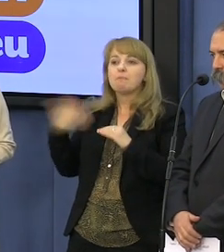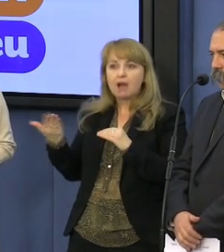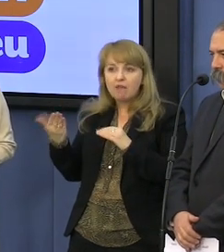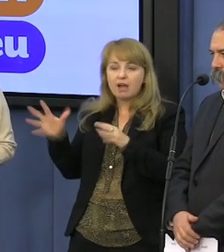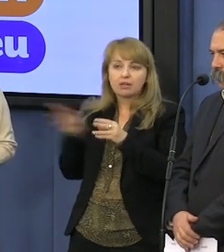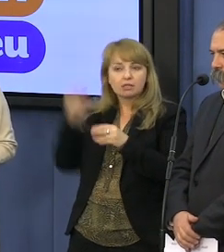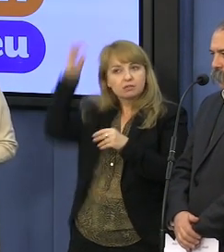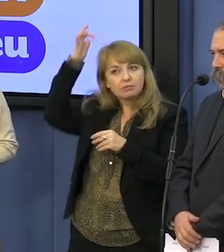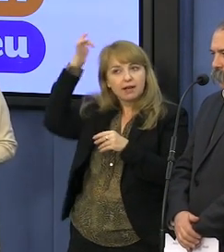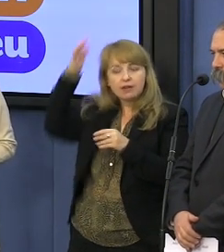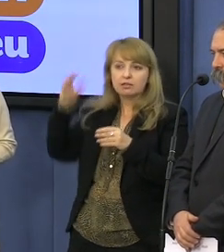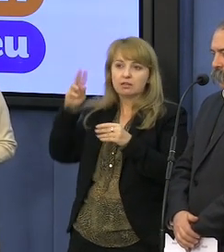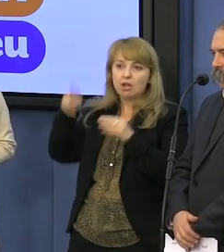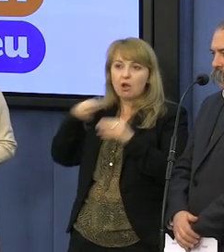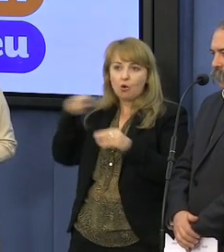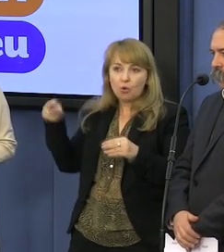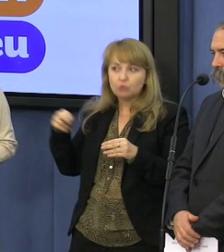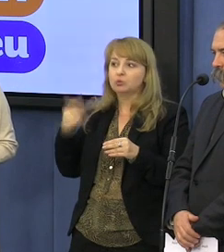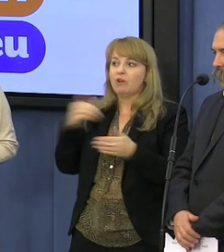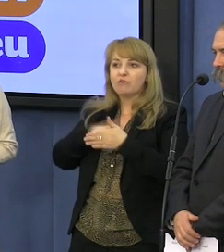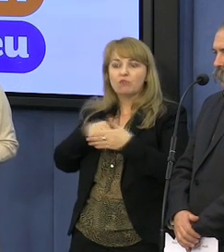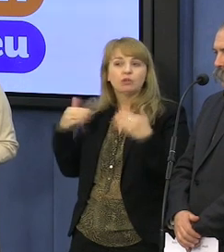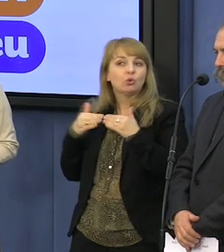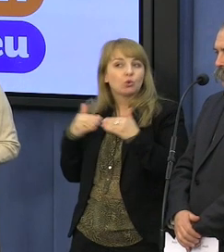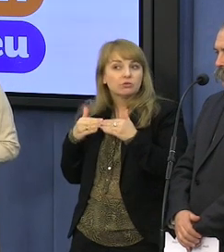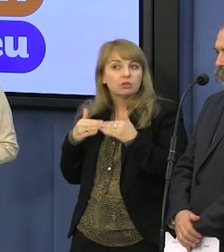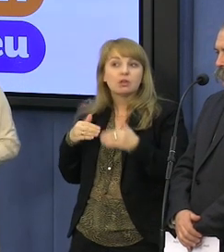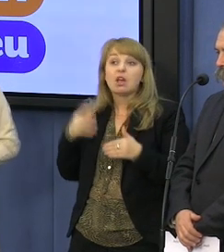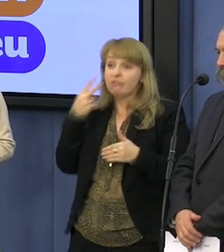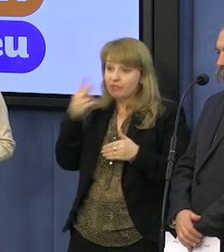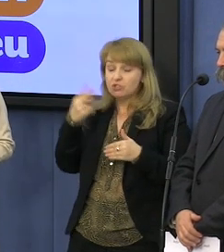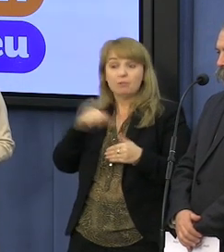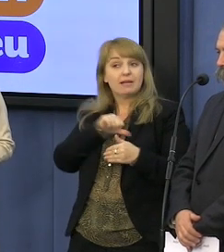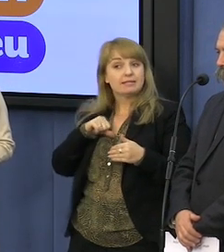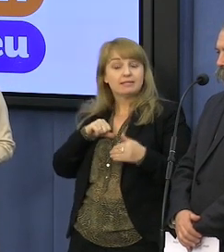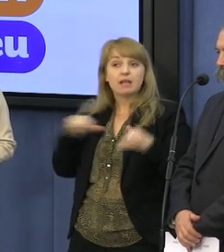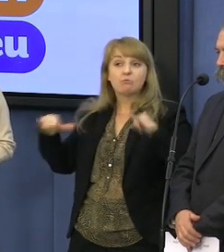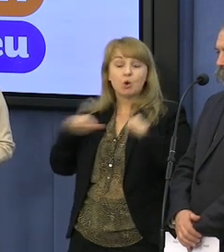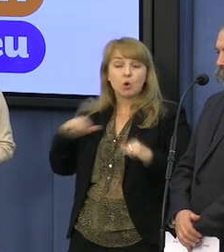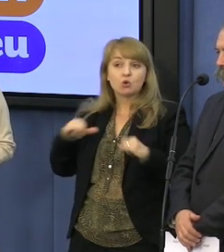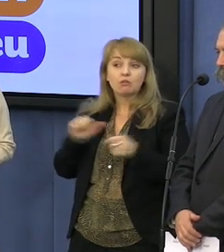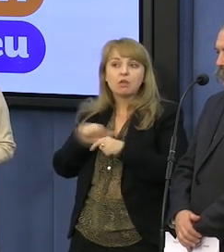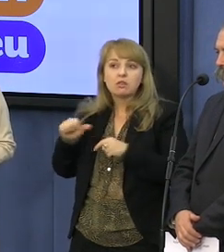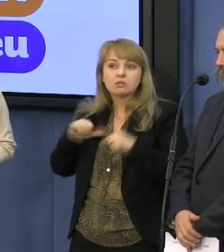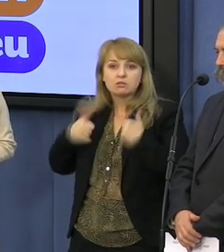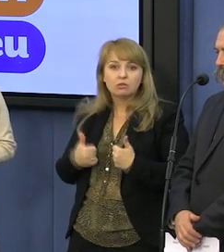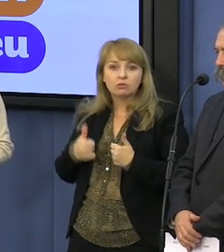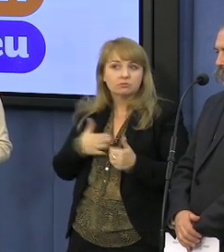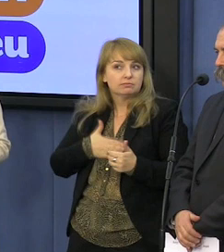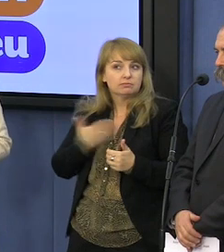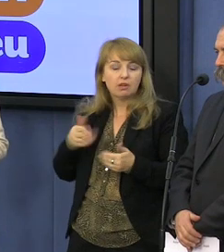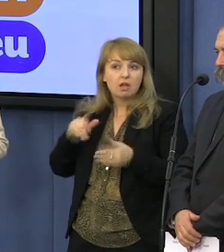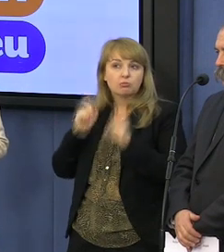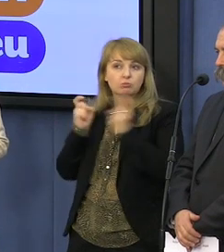Kościołem Katolickim na wychowanie równościowe, przecież już niektóre samorządy nawet podejmują stanowiska przeciw